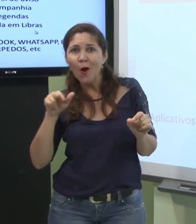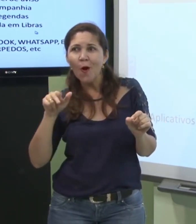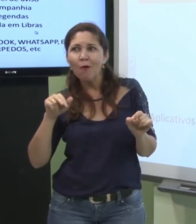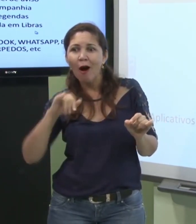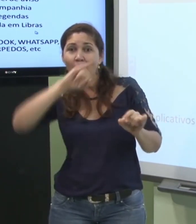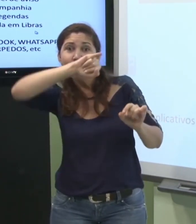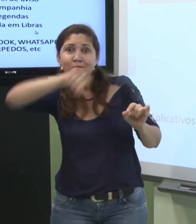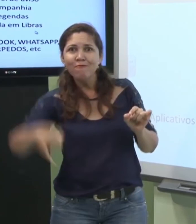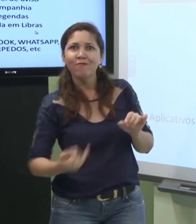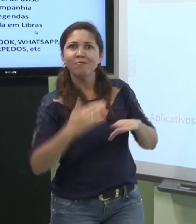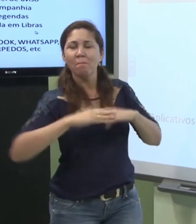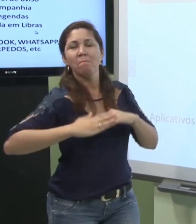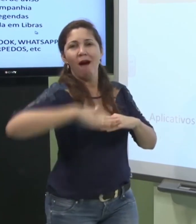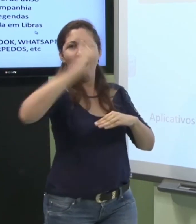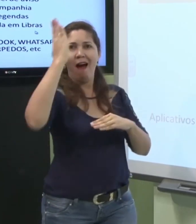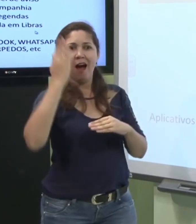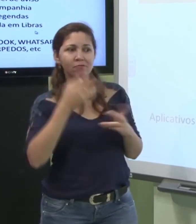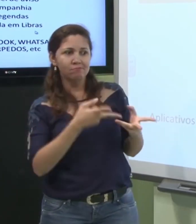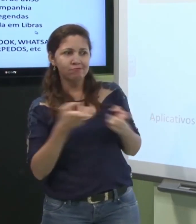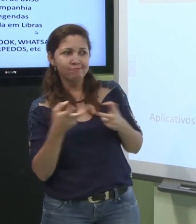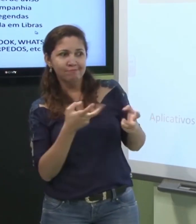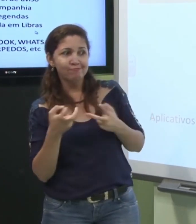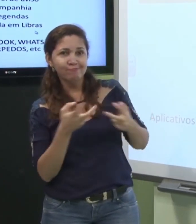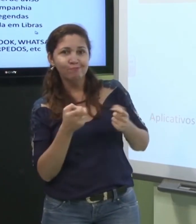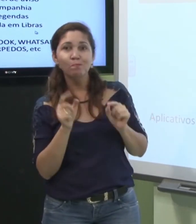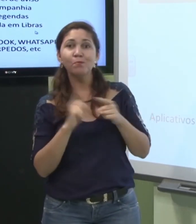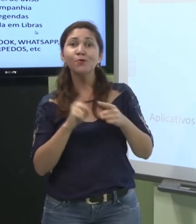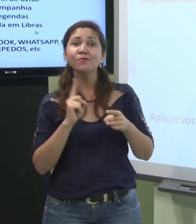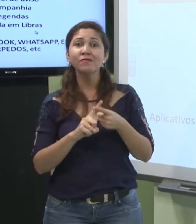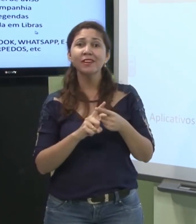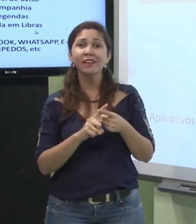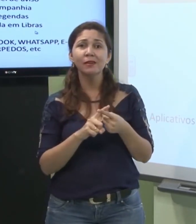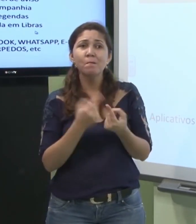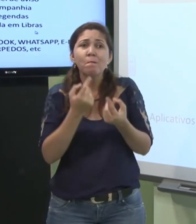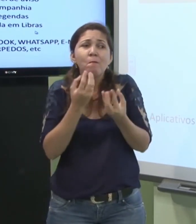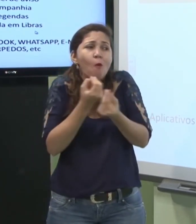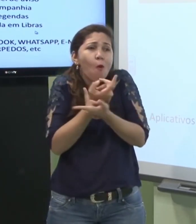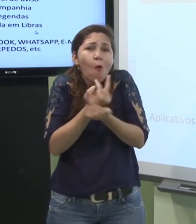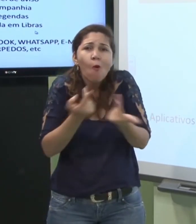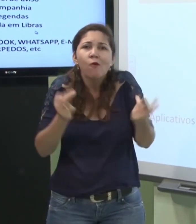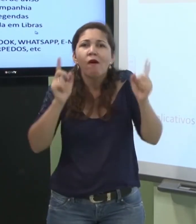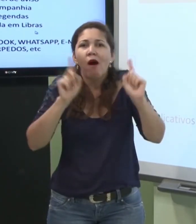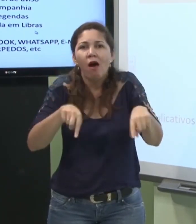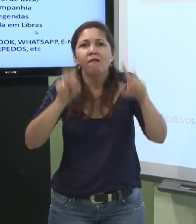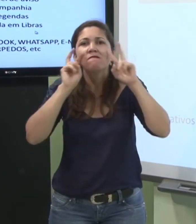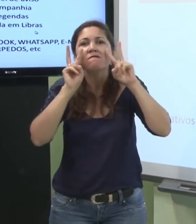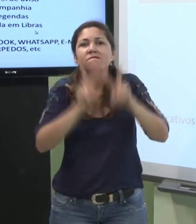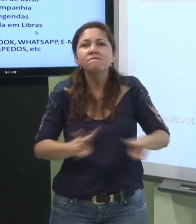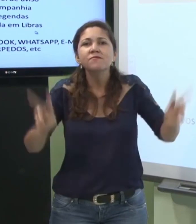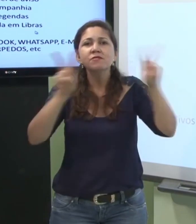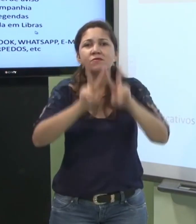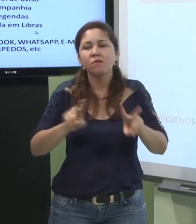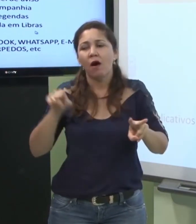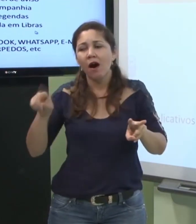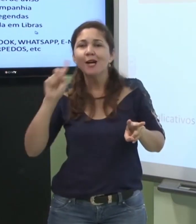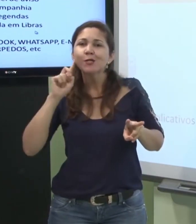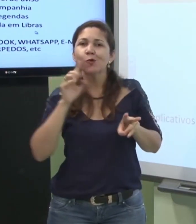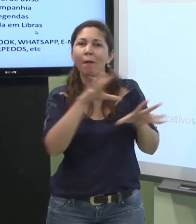deles. Mas os surdos foram tendo essa percepção que precisava haver essa adaptação para o celular,